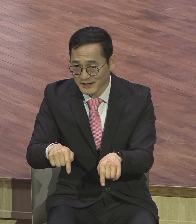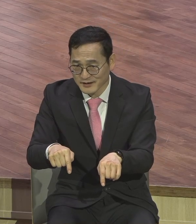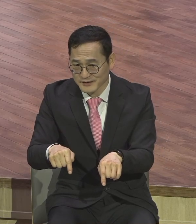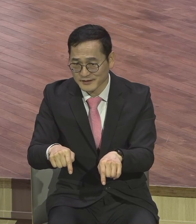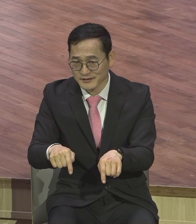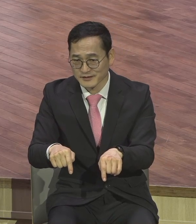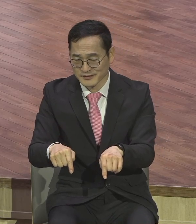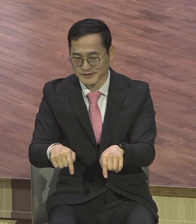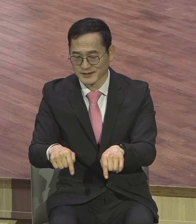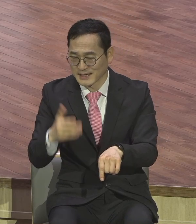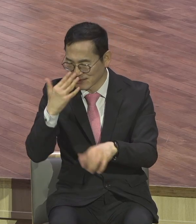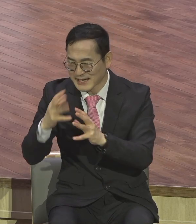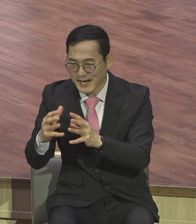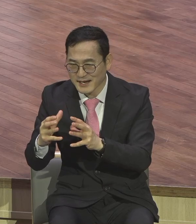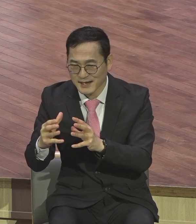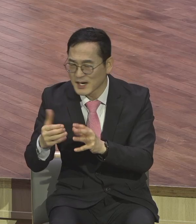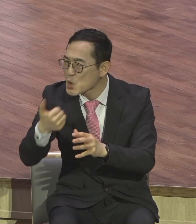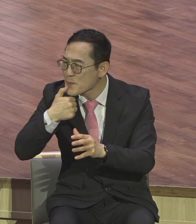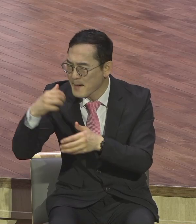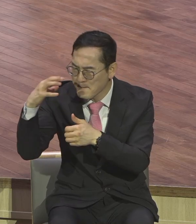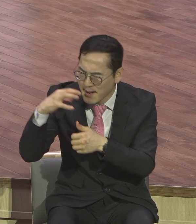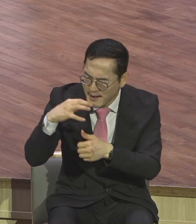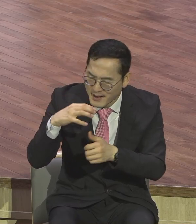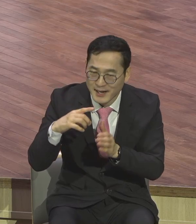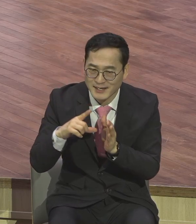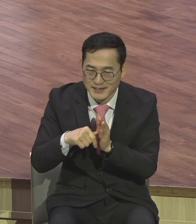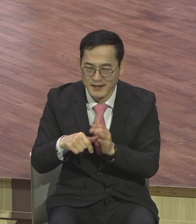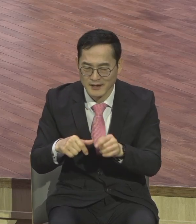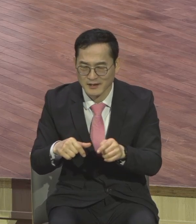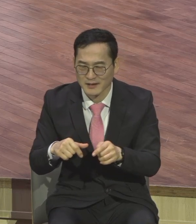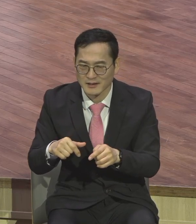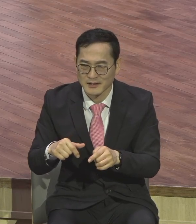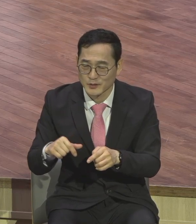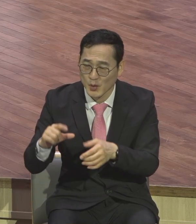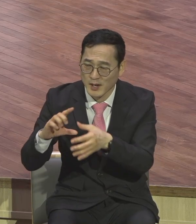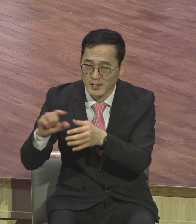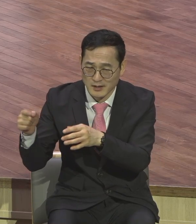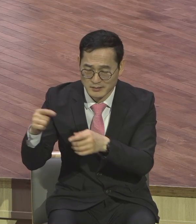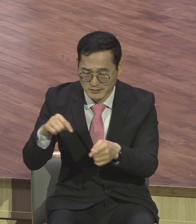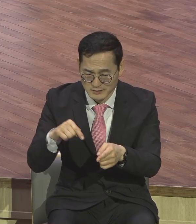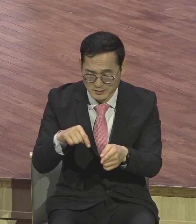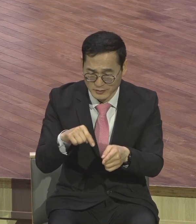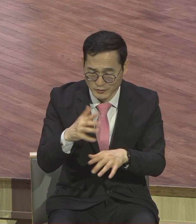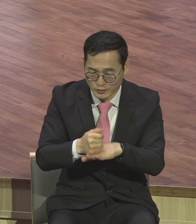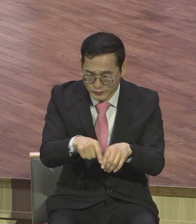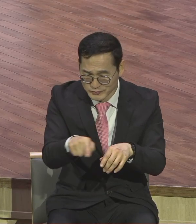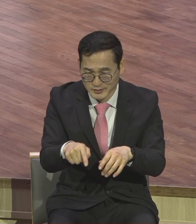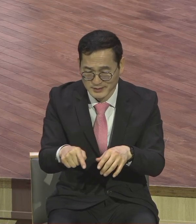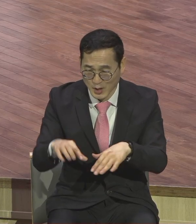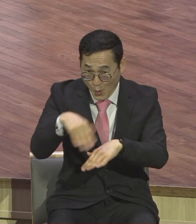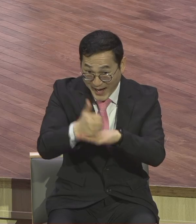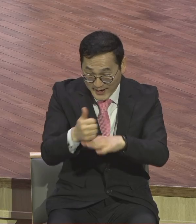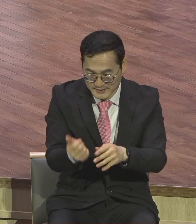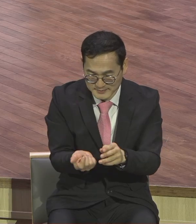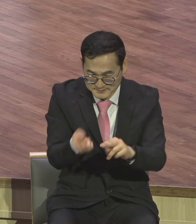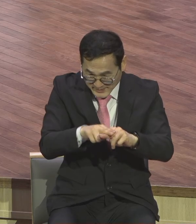그야말로 이 헬라와 싸워서 유명한 장군이 마카비인데 마카비가 예루살렘의